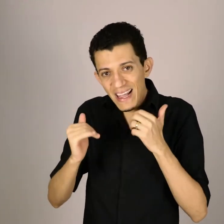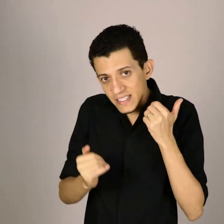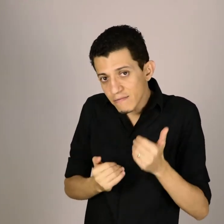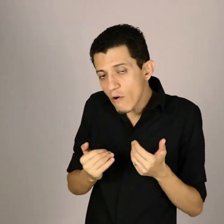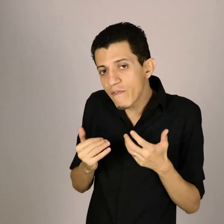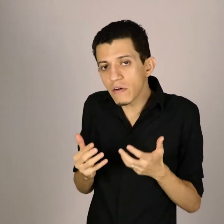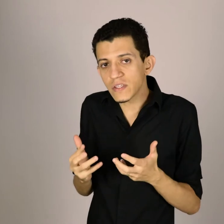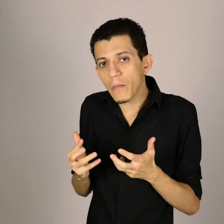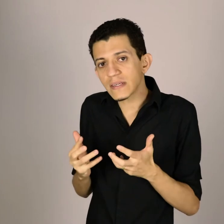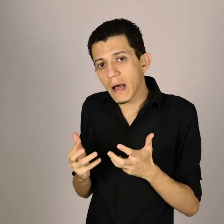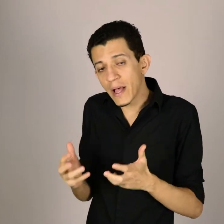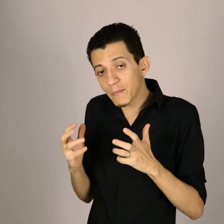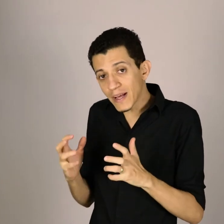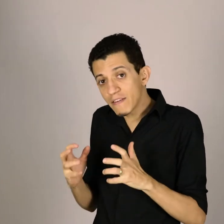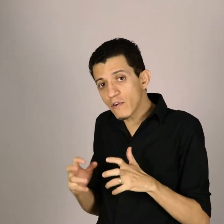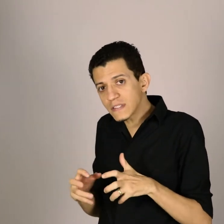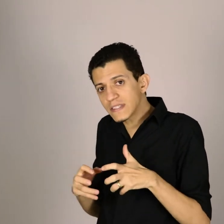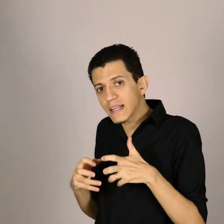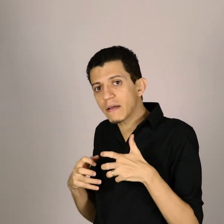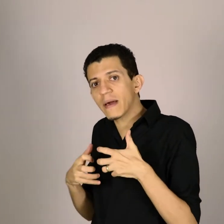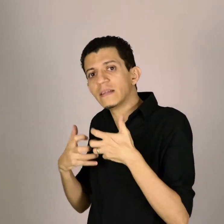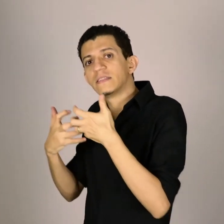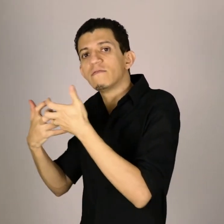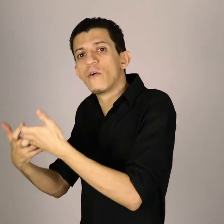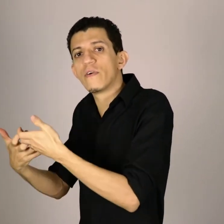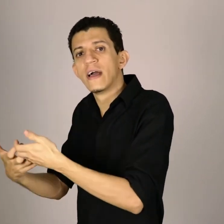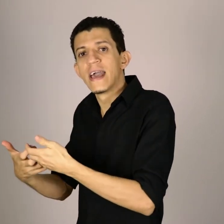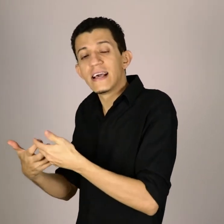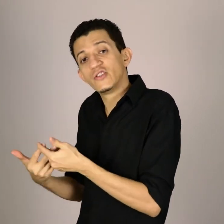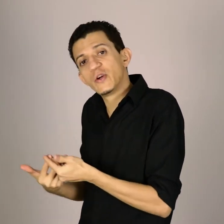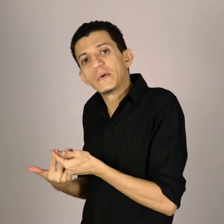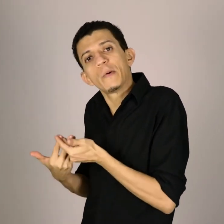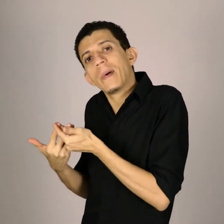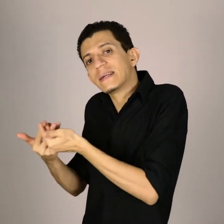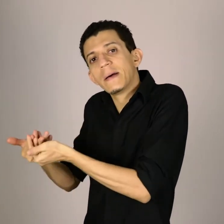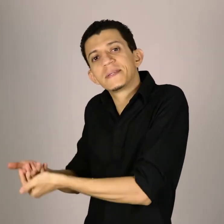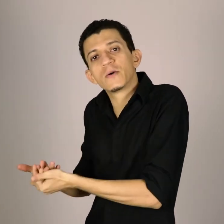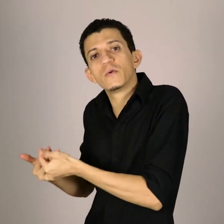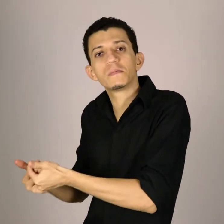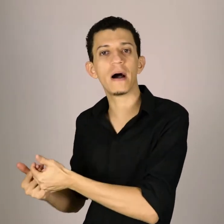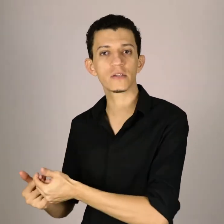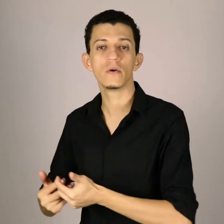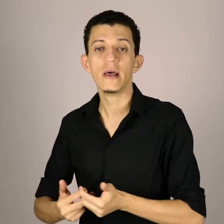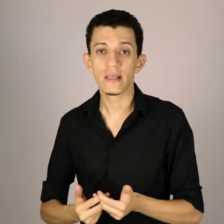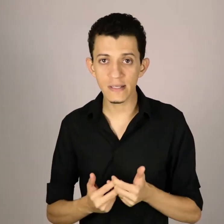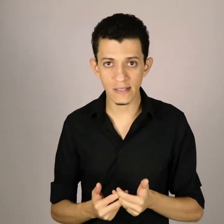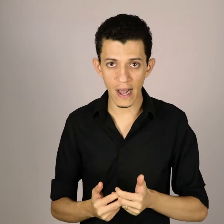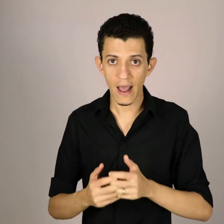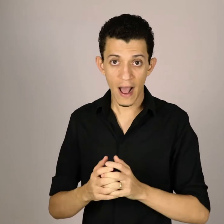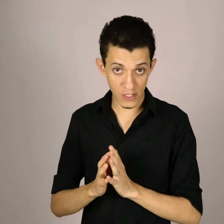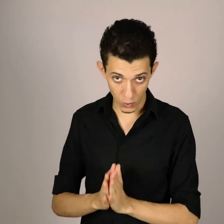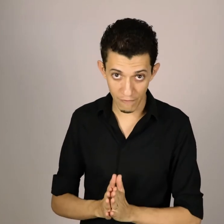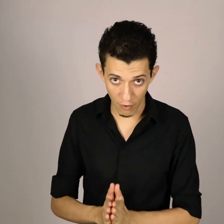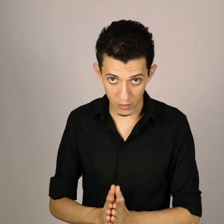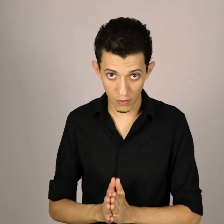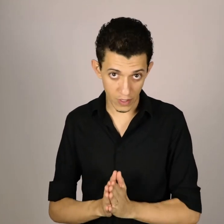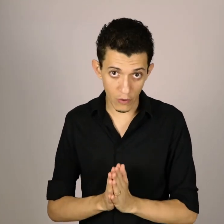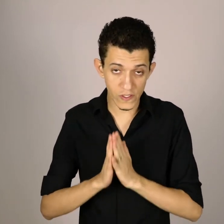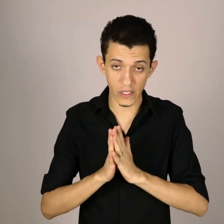desenvolver o seu pensamento para que você também desenvolva esse tipo de percepção do espaço que está à sua volta, ok? Ou seja,